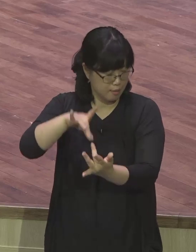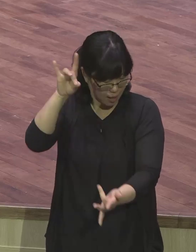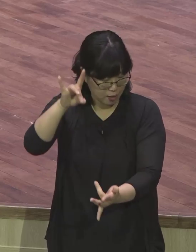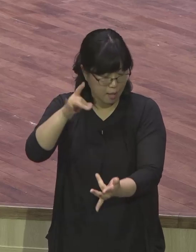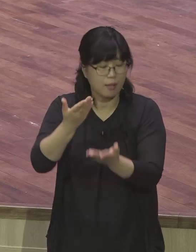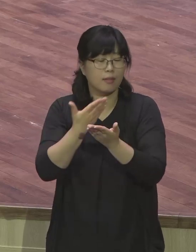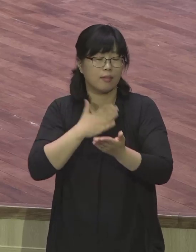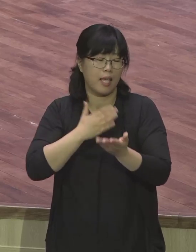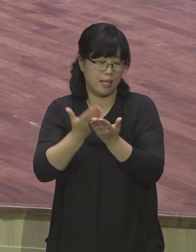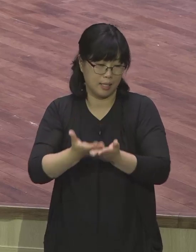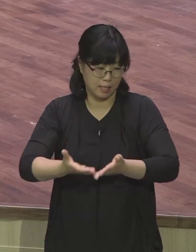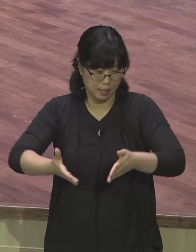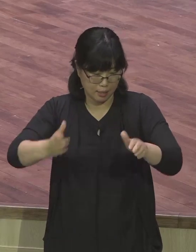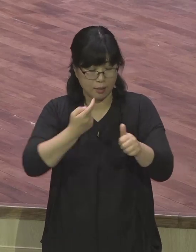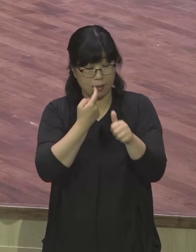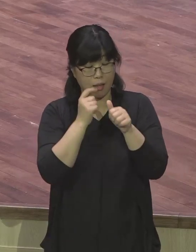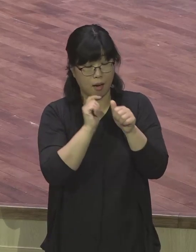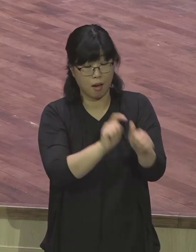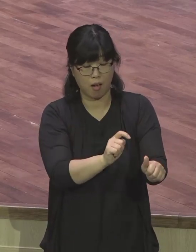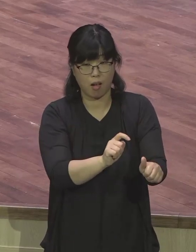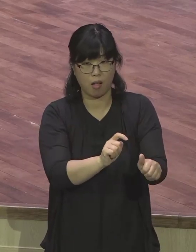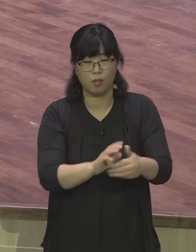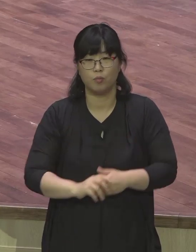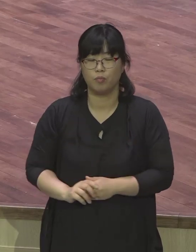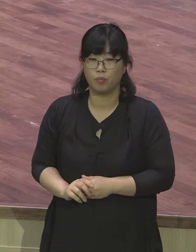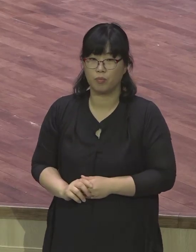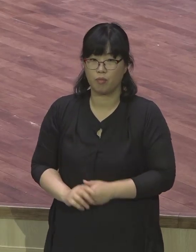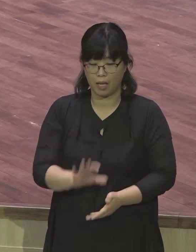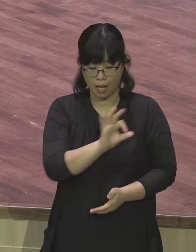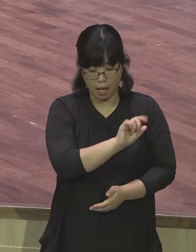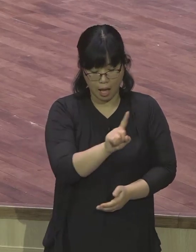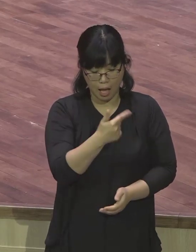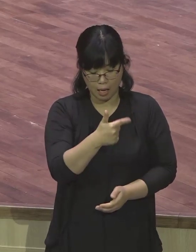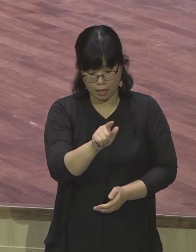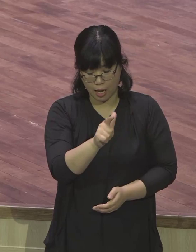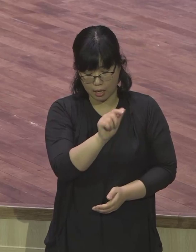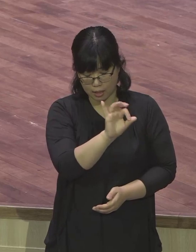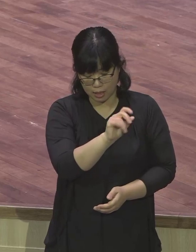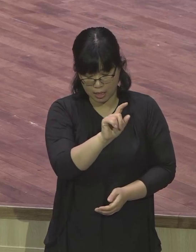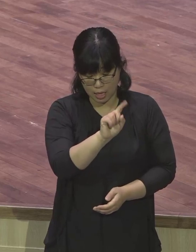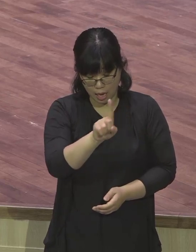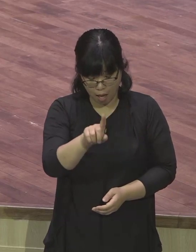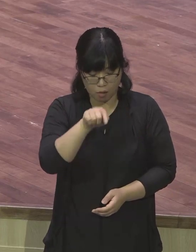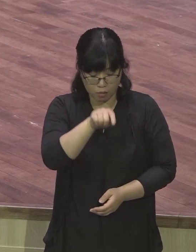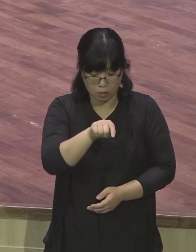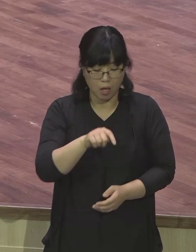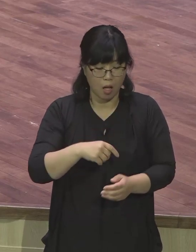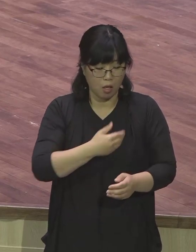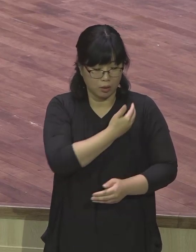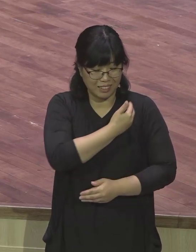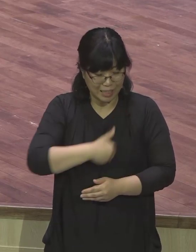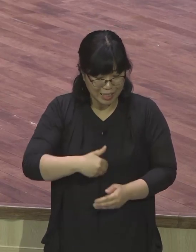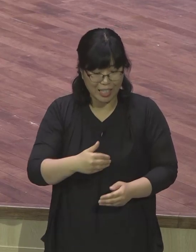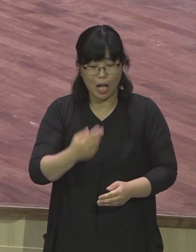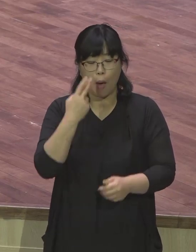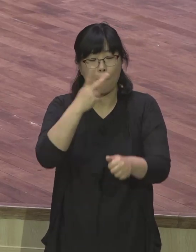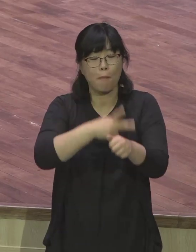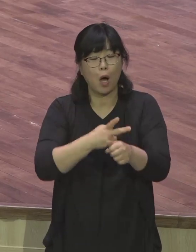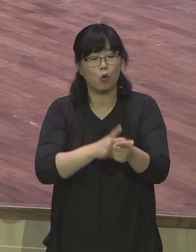안디옥교에 응답을 받고 그 후에 사도행전 13장에 바보섬에 들어가서 그 섬에 있는 총독에게 보금을 전하고